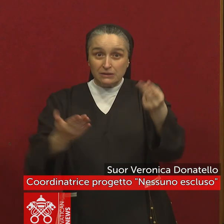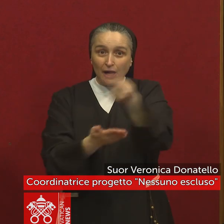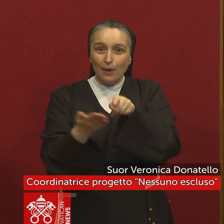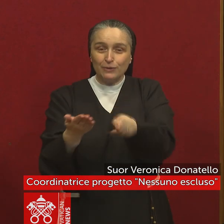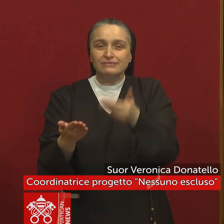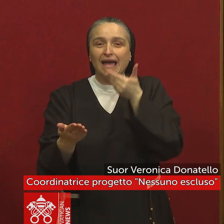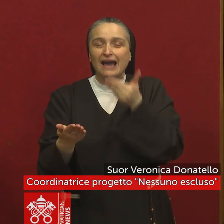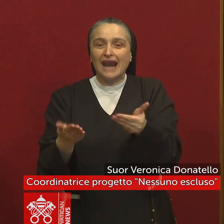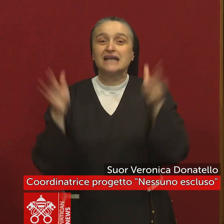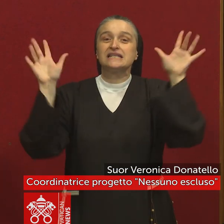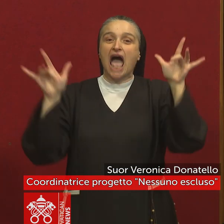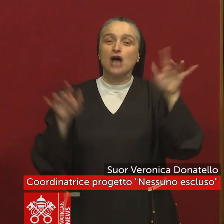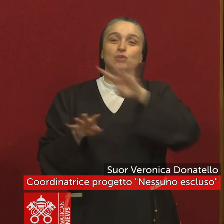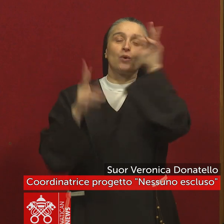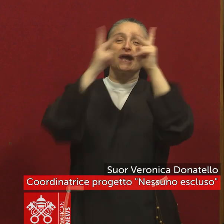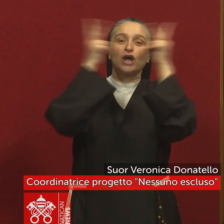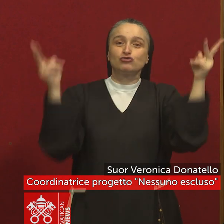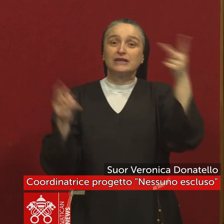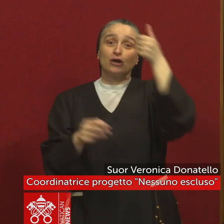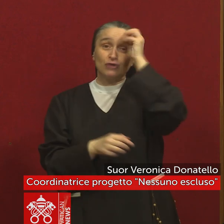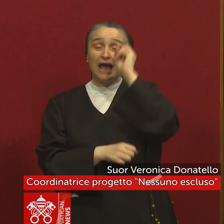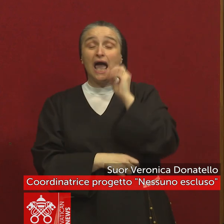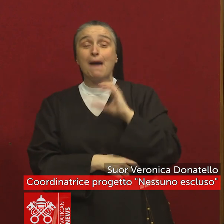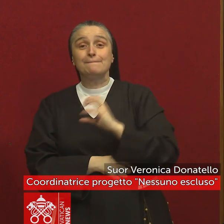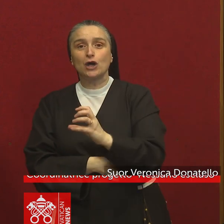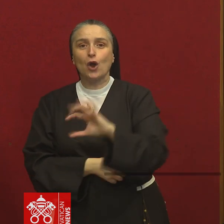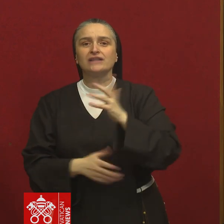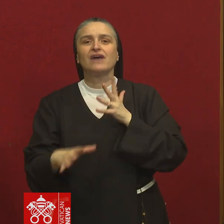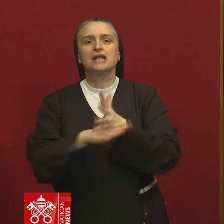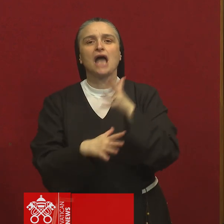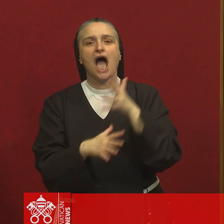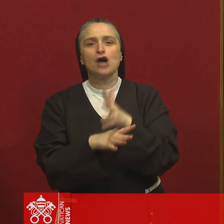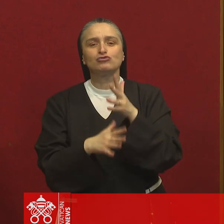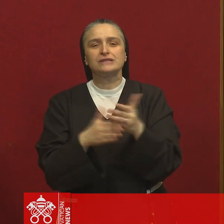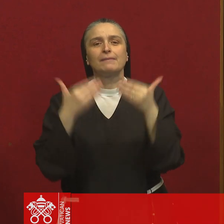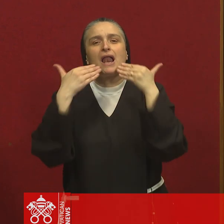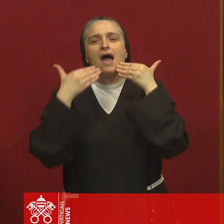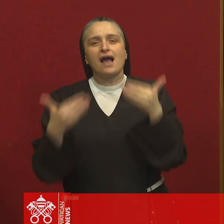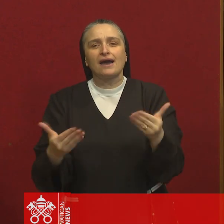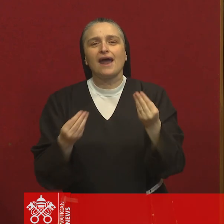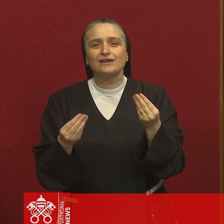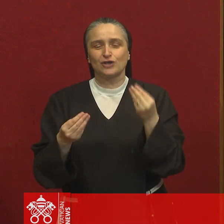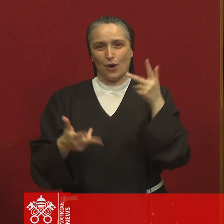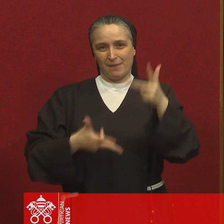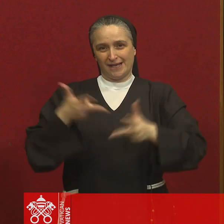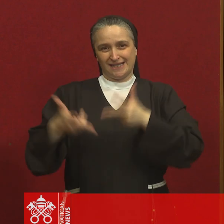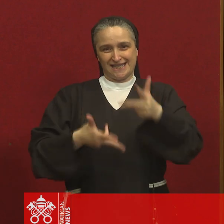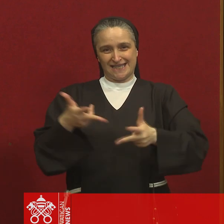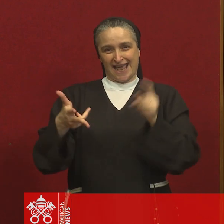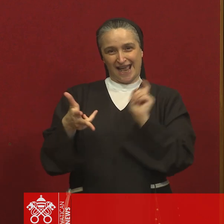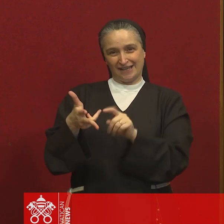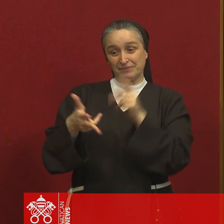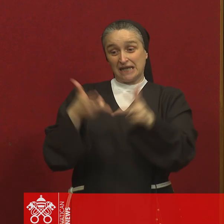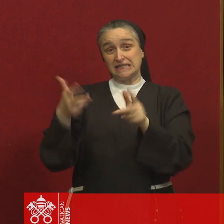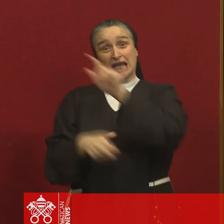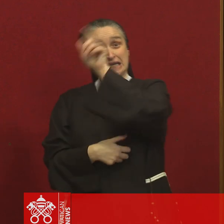gli Angelus, i Regina Celi e le Catechesi del Mercoledì saranno del Papa, saranno accessibili nella lingua dei segni, nella lingua